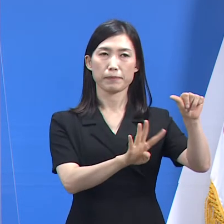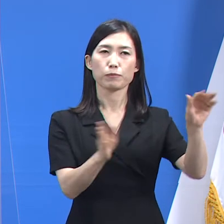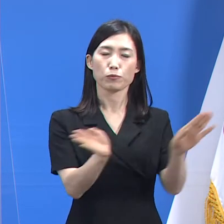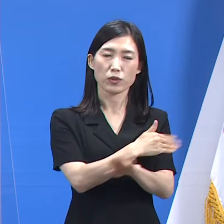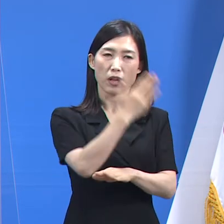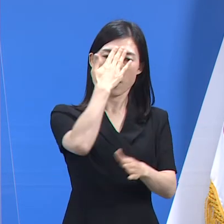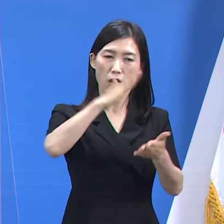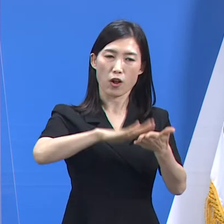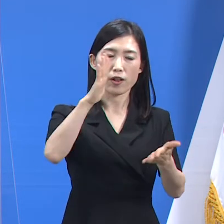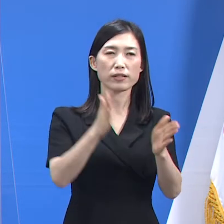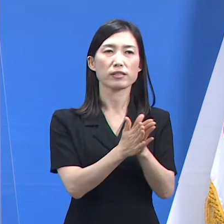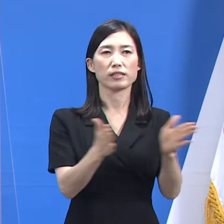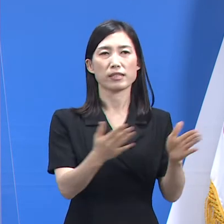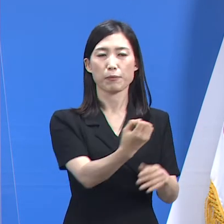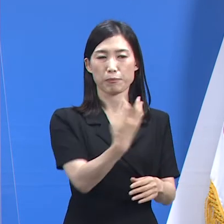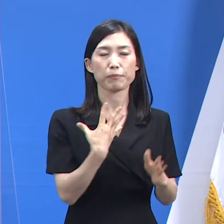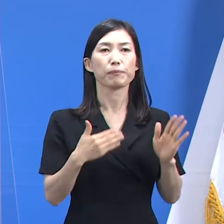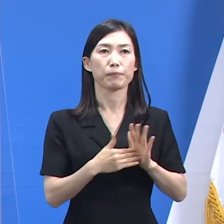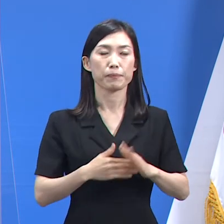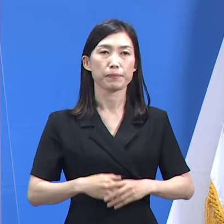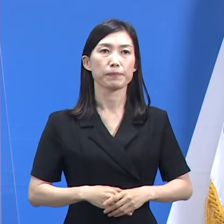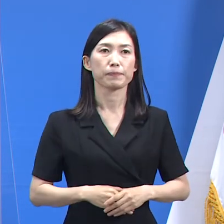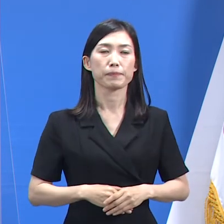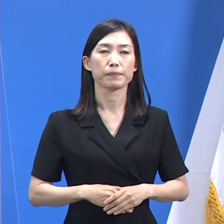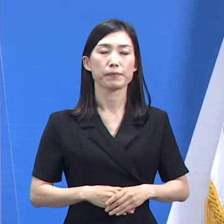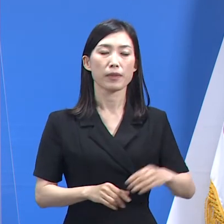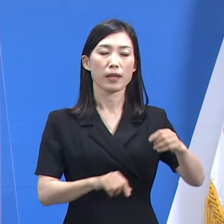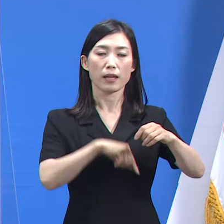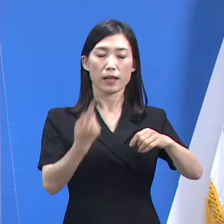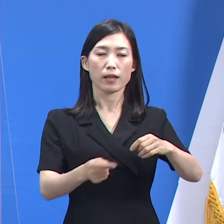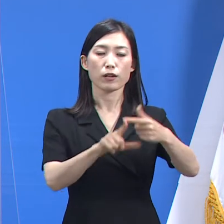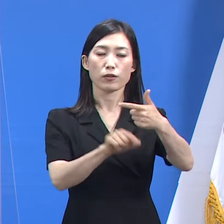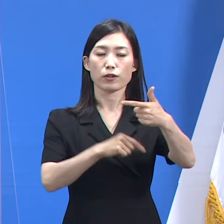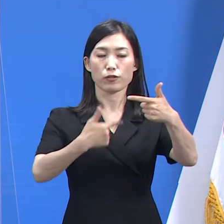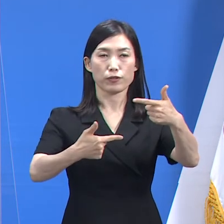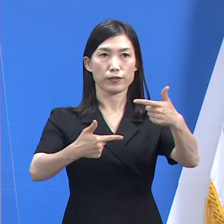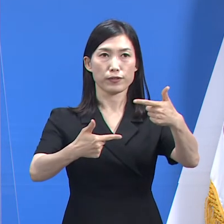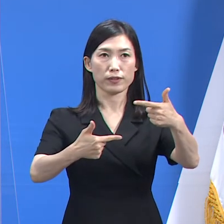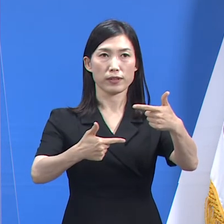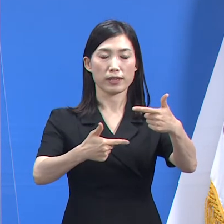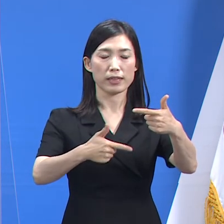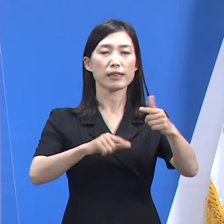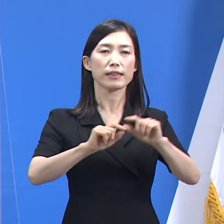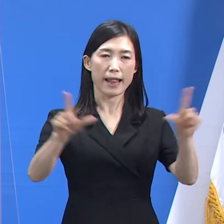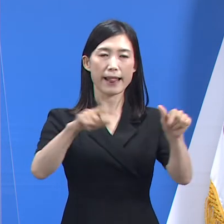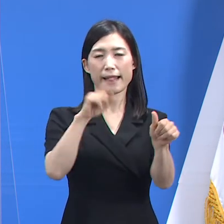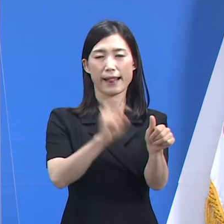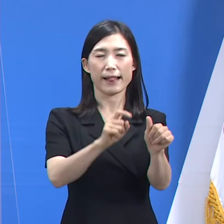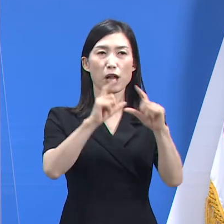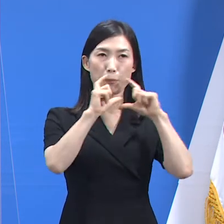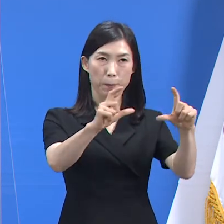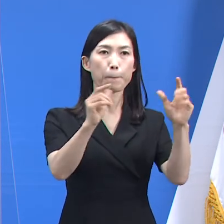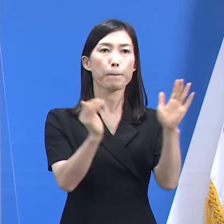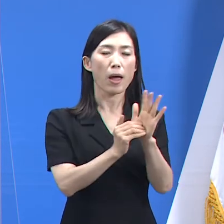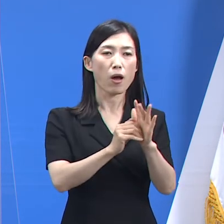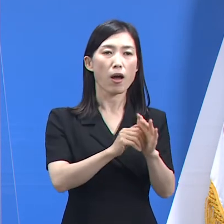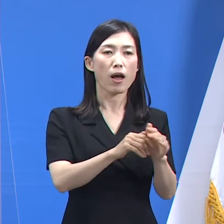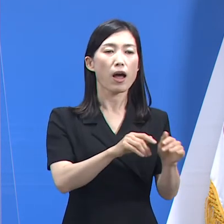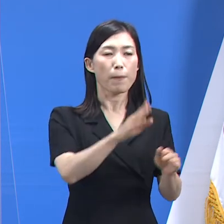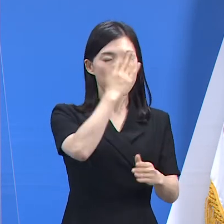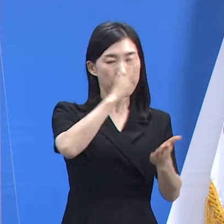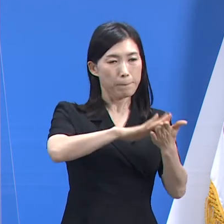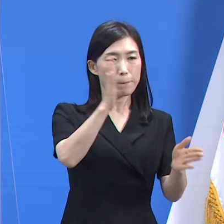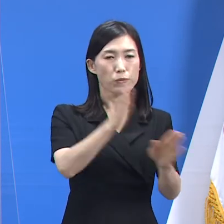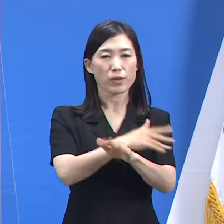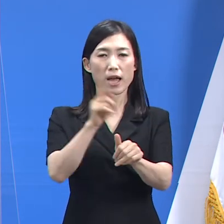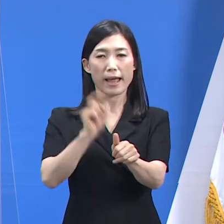발열이 시작되었다고 확인됩니다. 6월 6일길 확진 판정을 받기까지 13일이 소요된